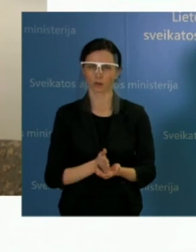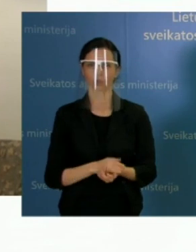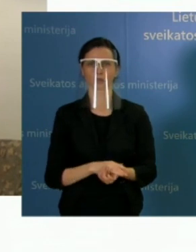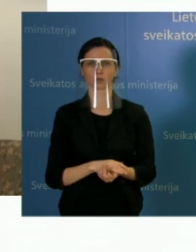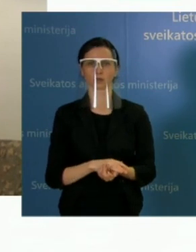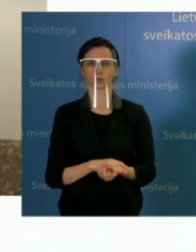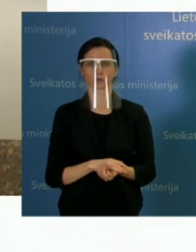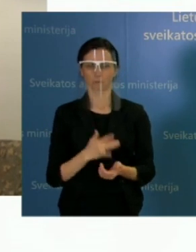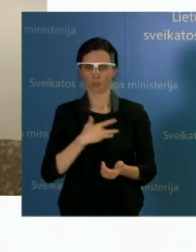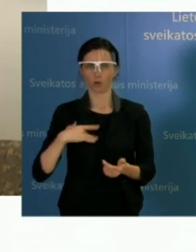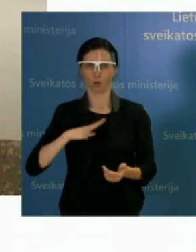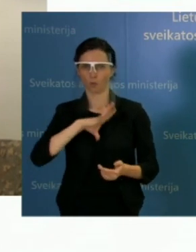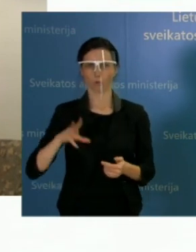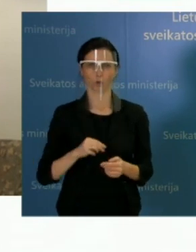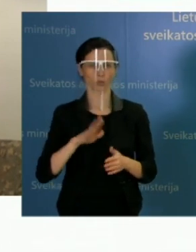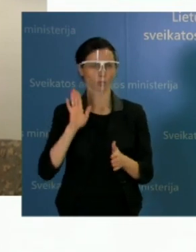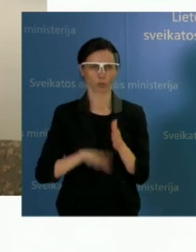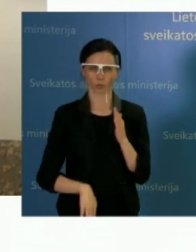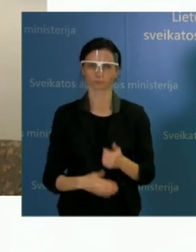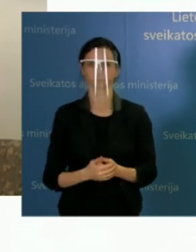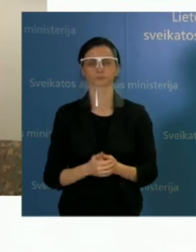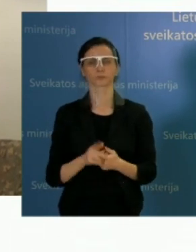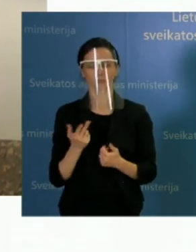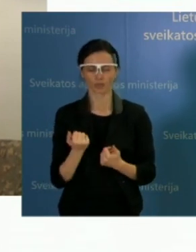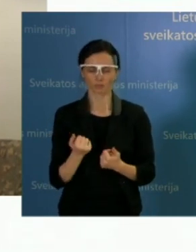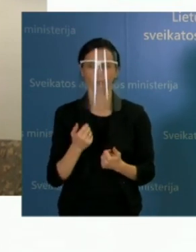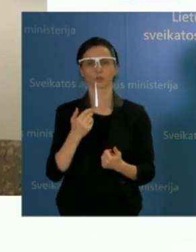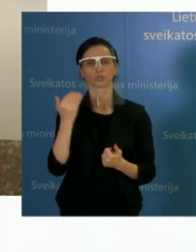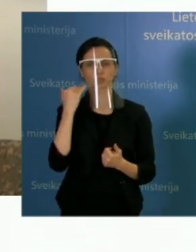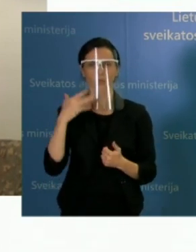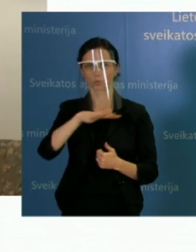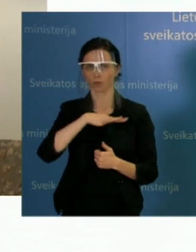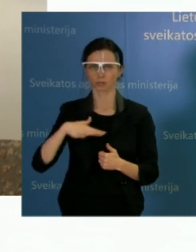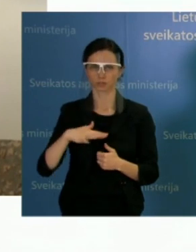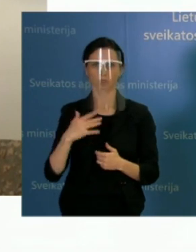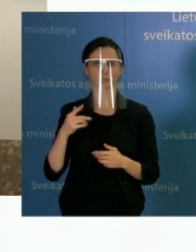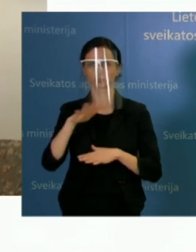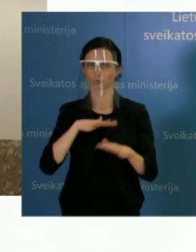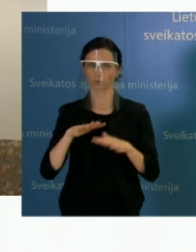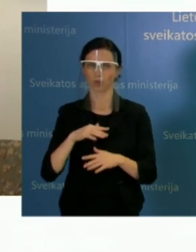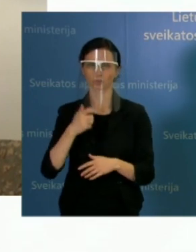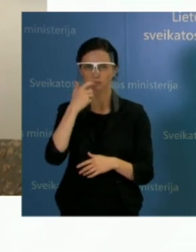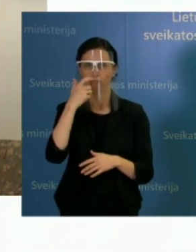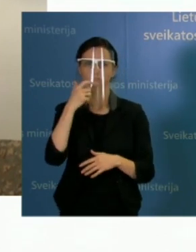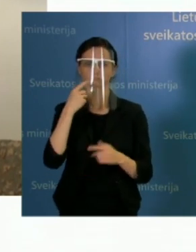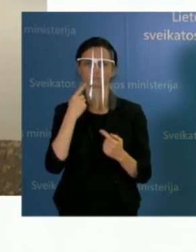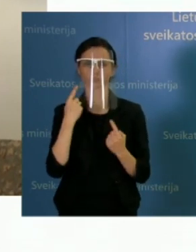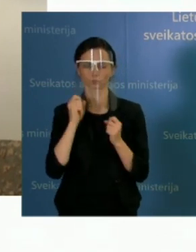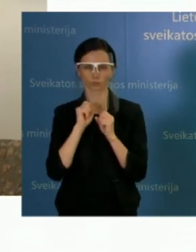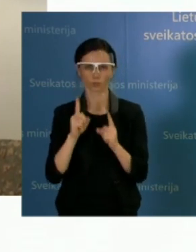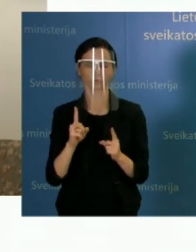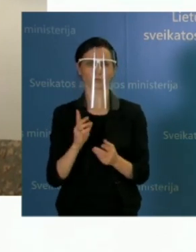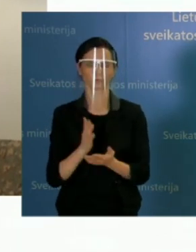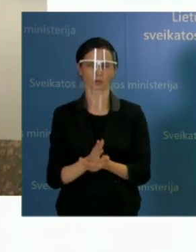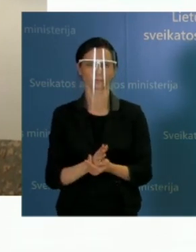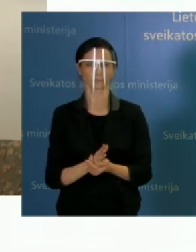Taigi situacija tikrai yra rimta ir vėlgi aš suprantu,